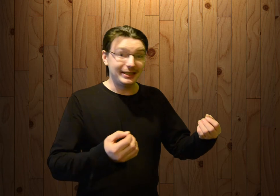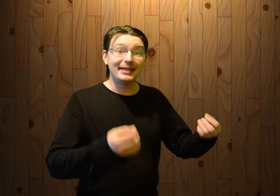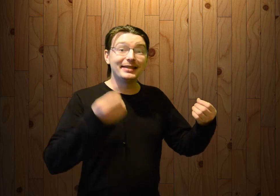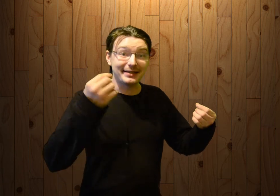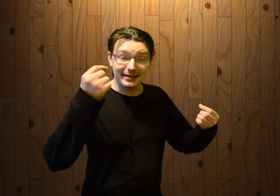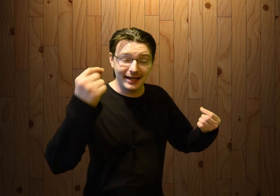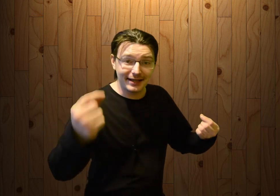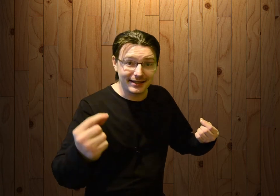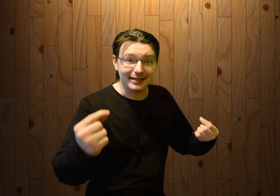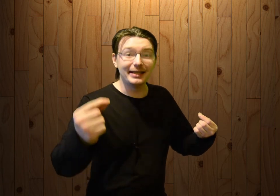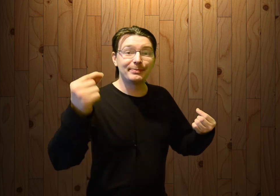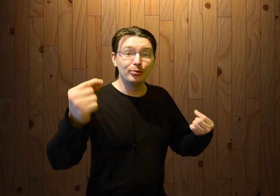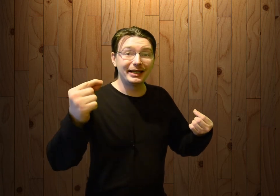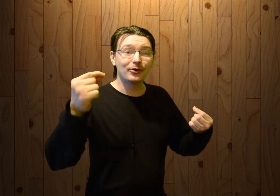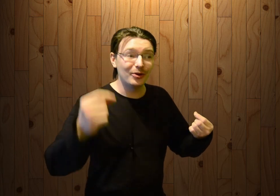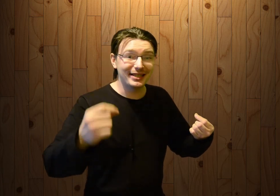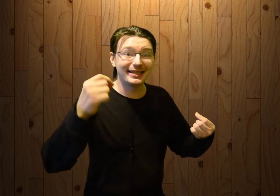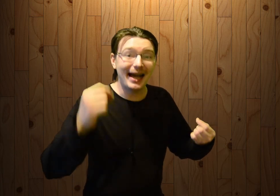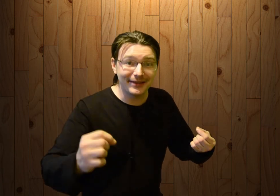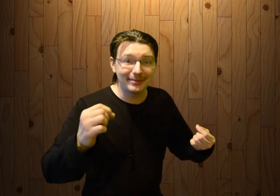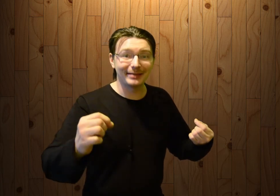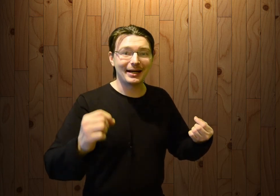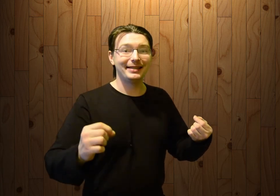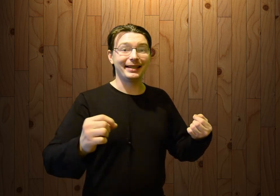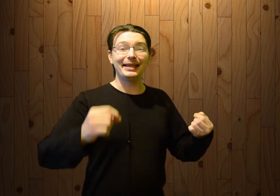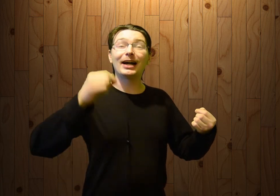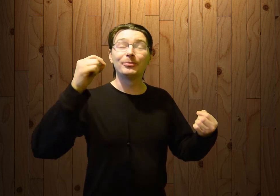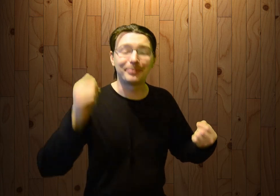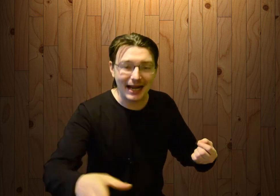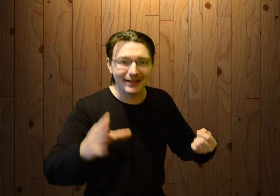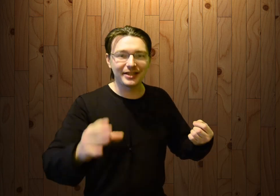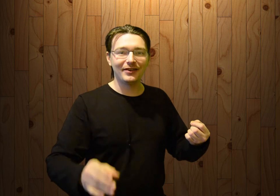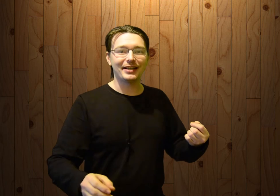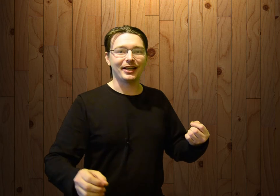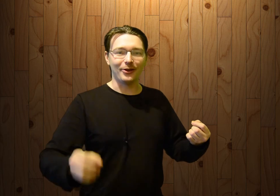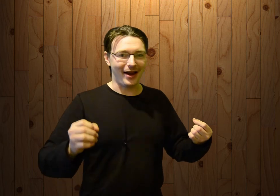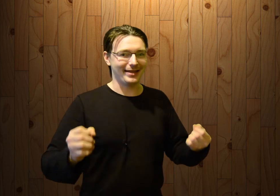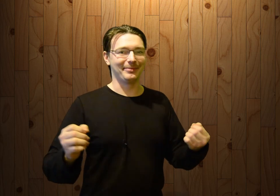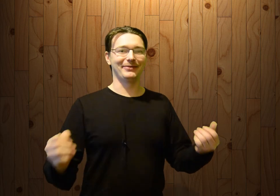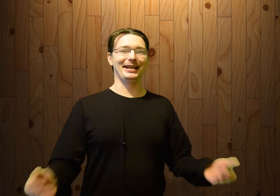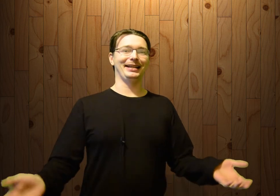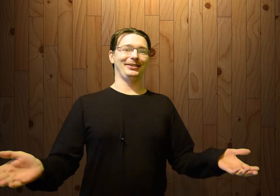идее, немцы и республика Коми знают об этом празднике и как он правильно называется, но они привыкли, что?